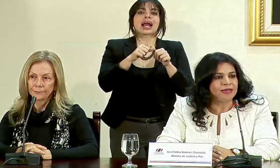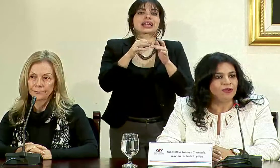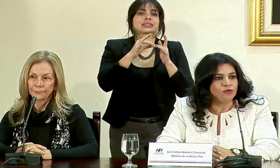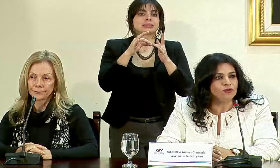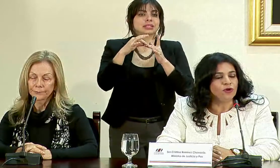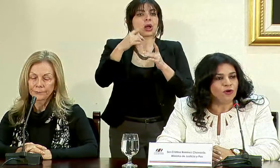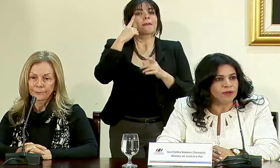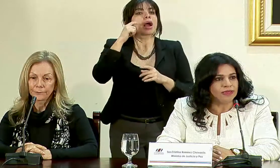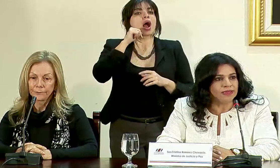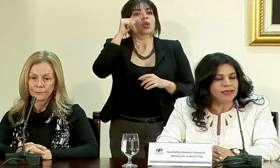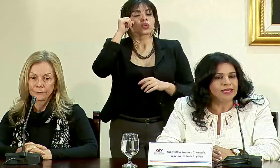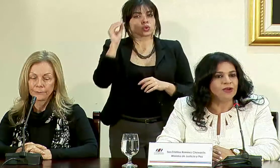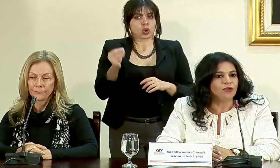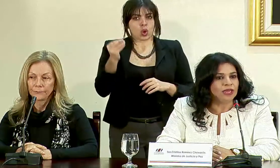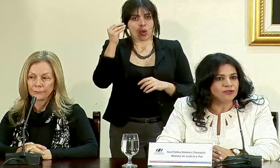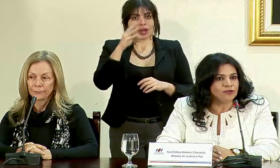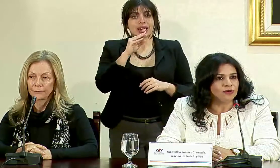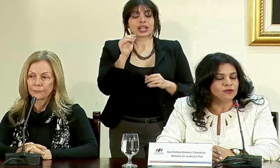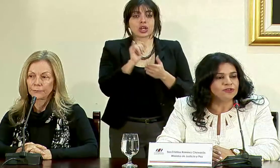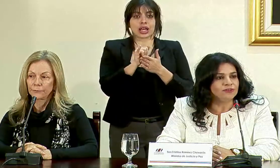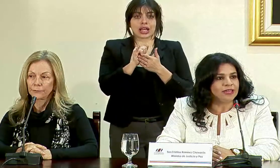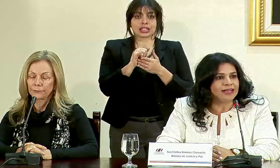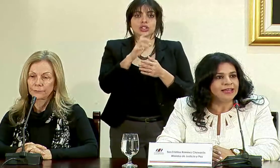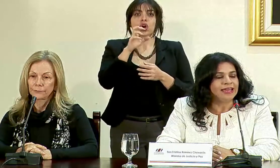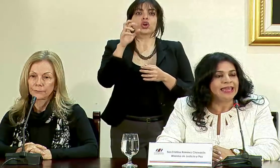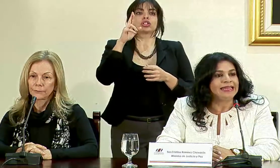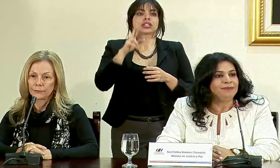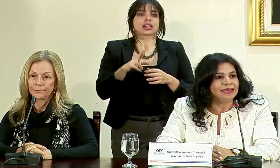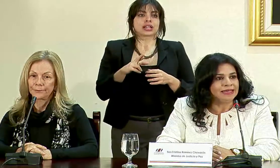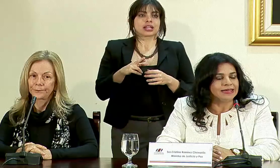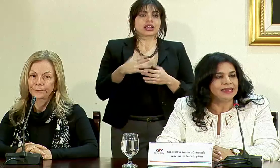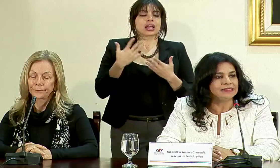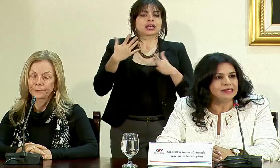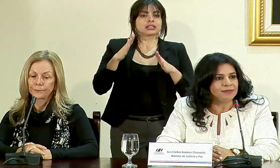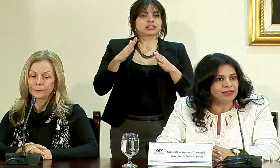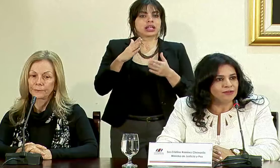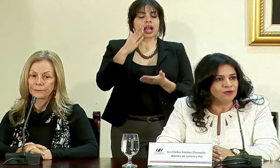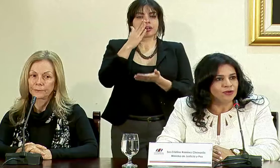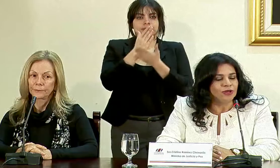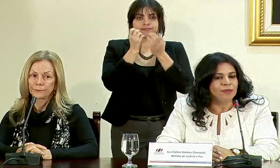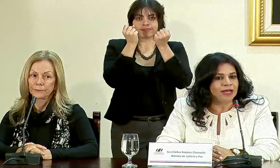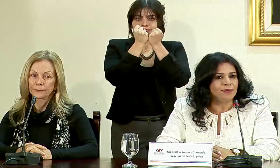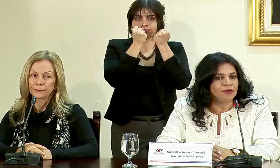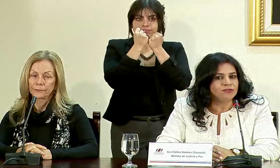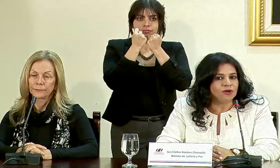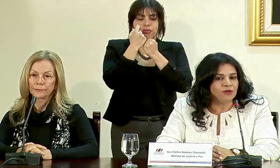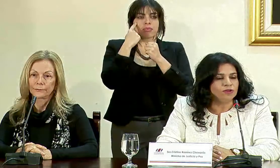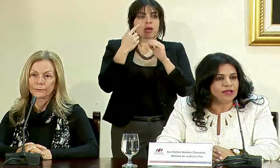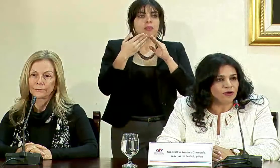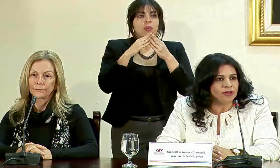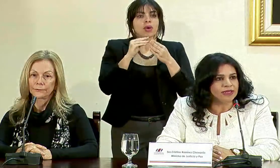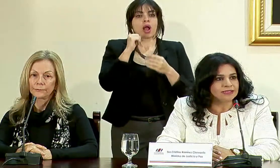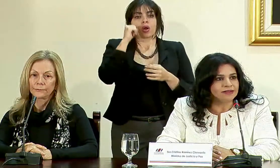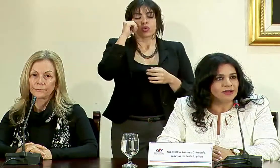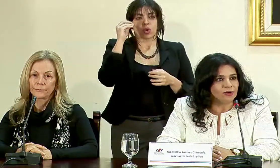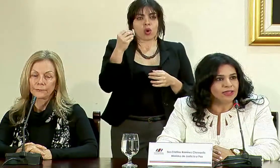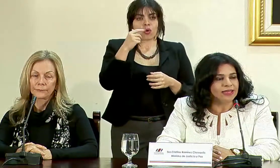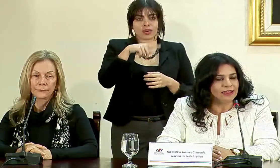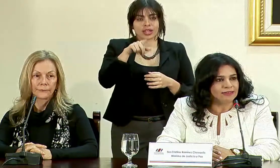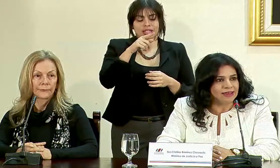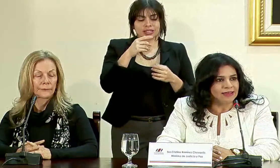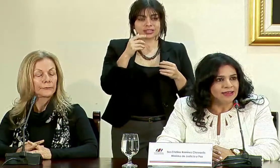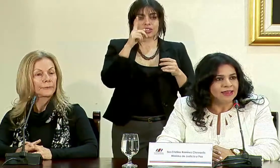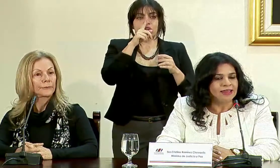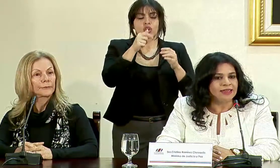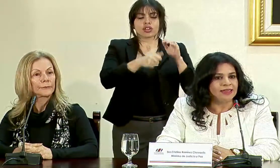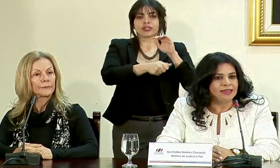para adultos jóvenes y con ello Costa Rica elimina el hacinamiento para la población adulta joven que está recluida